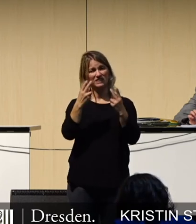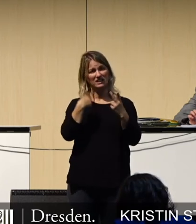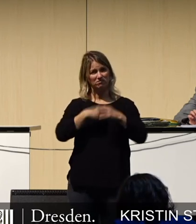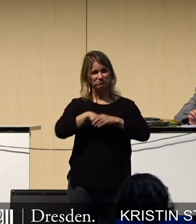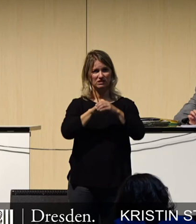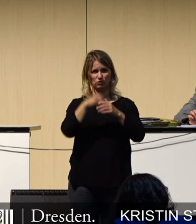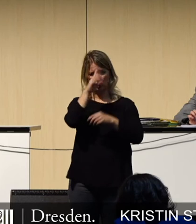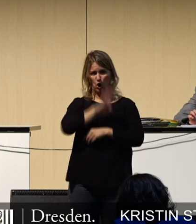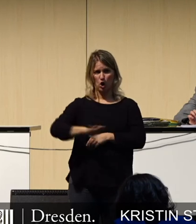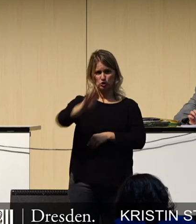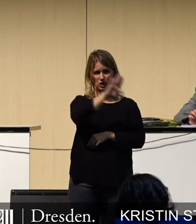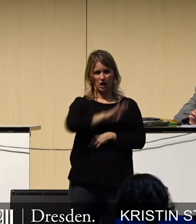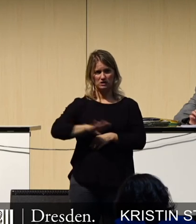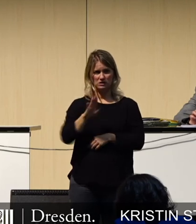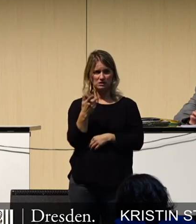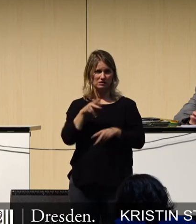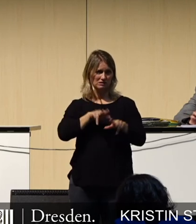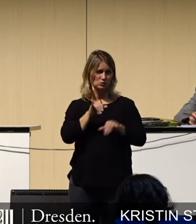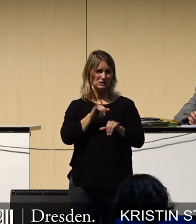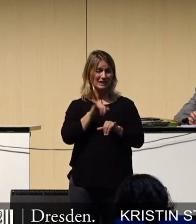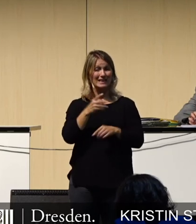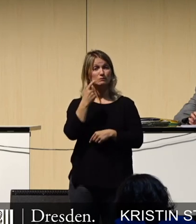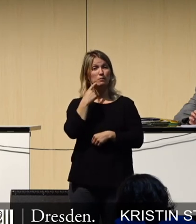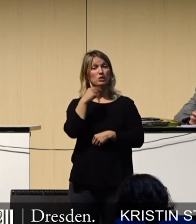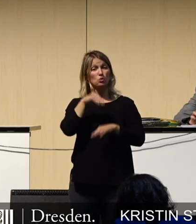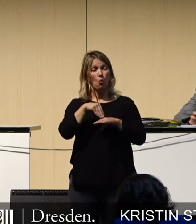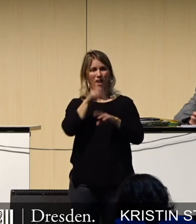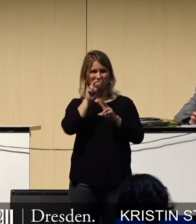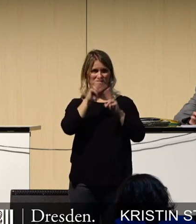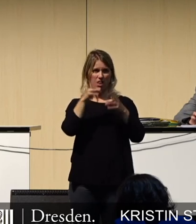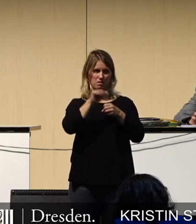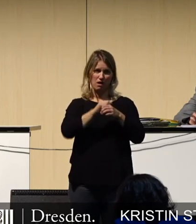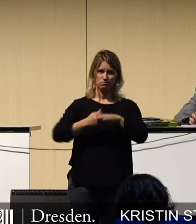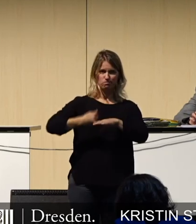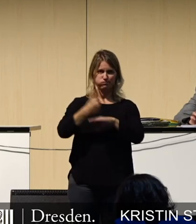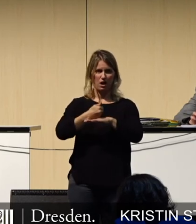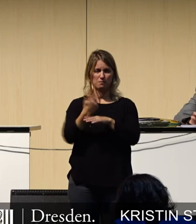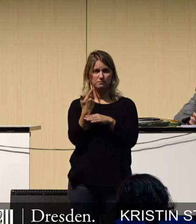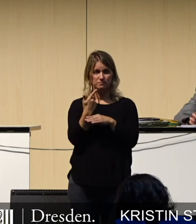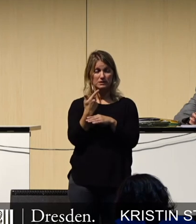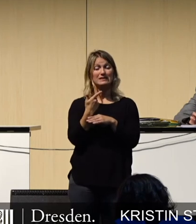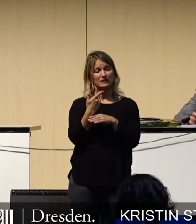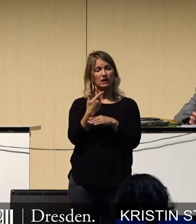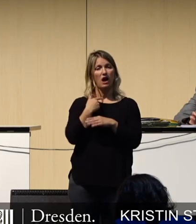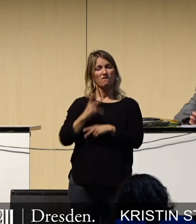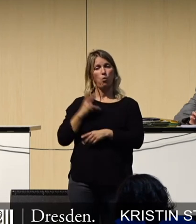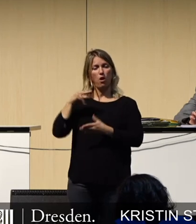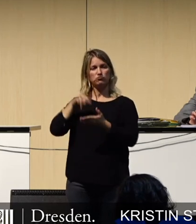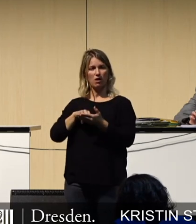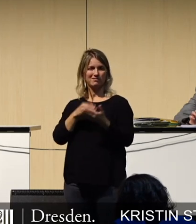und Sachsens. Momentan sind wir noch Weltmarktführer und darauf beruht auch ein wesentlicher Teil unseres Wohlstandes.